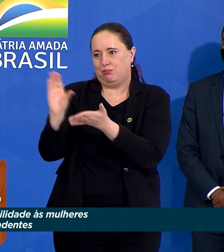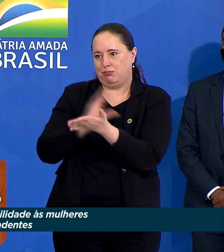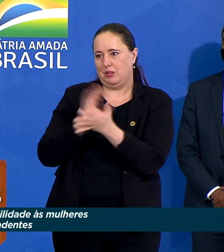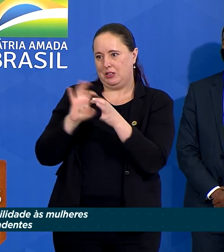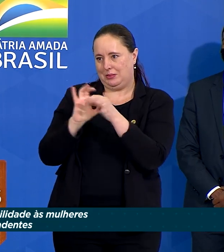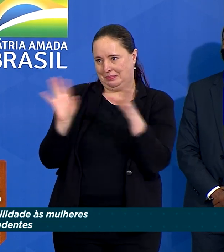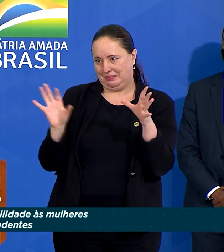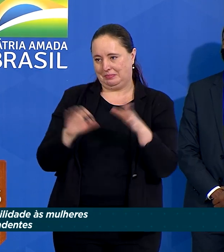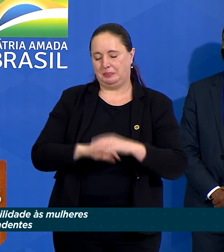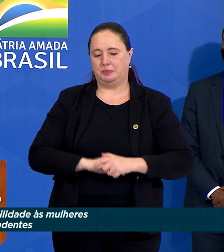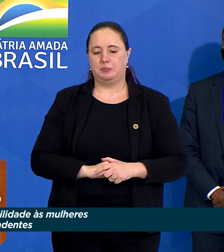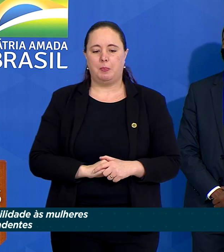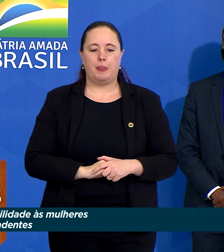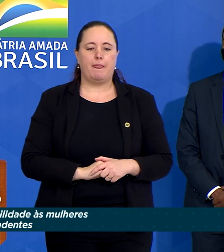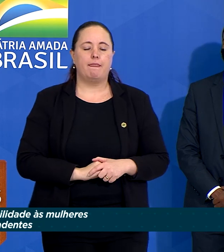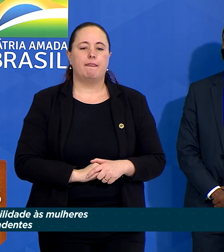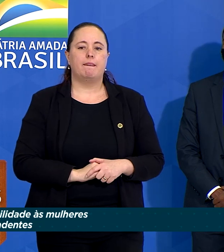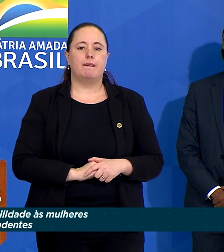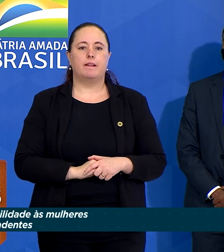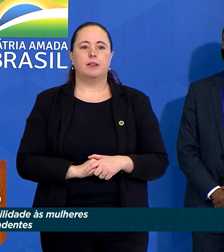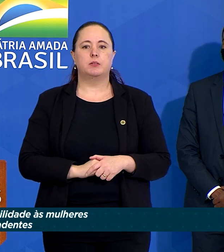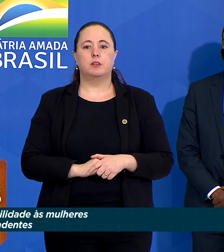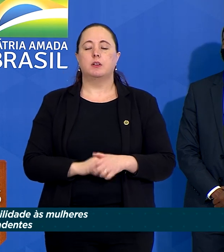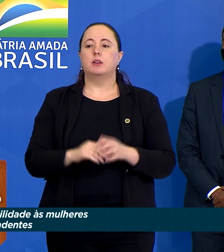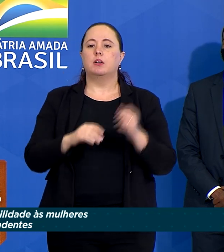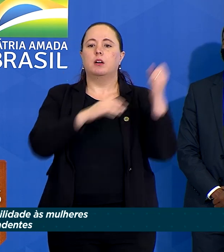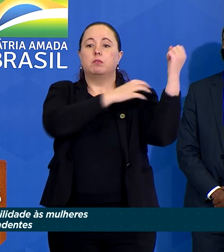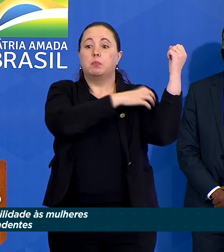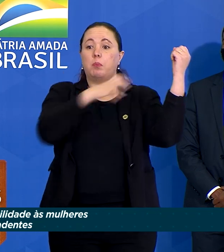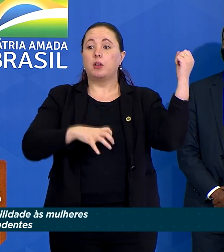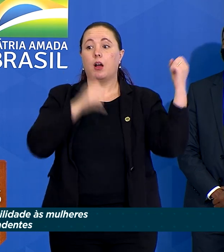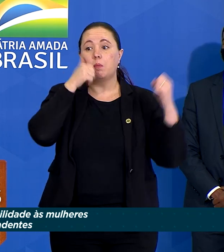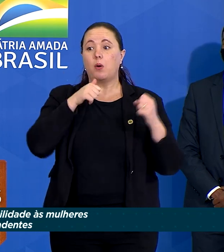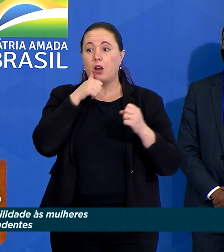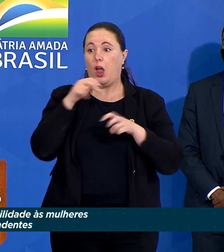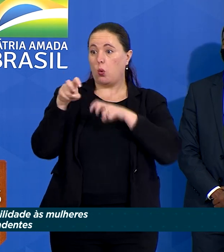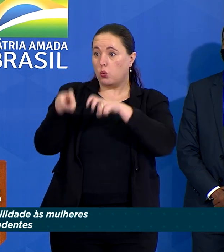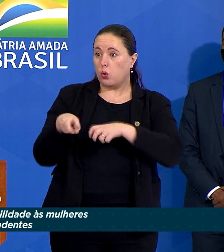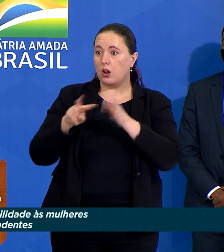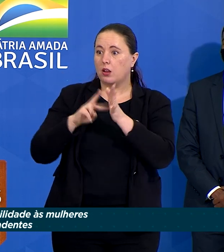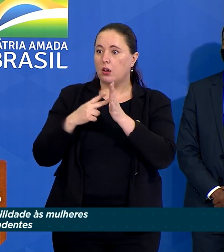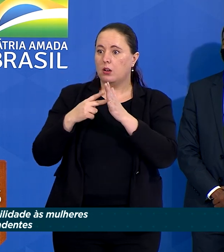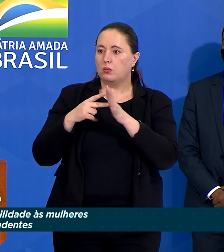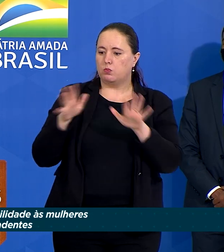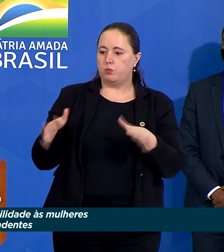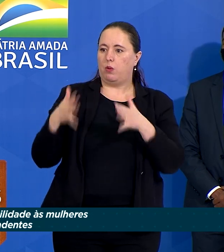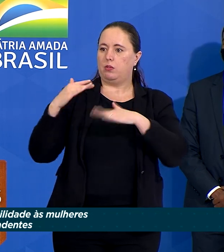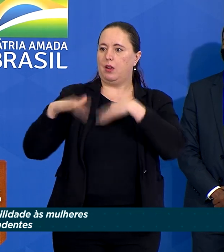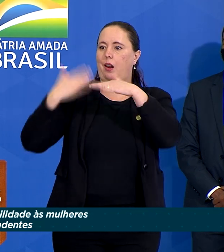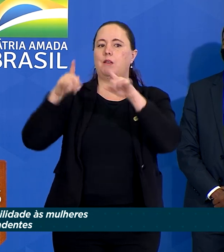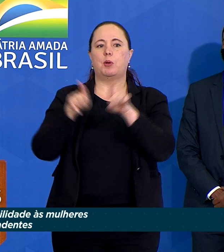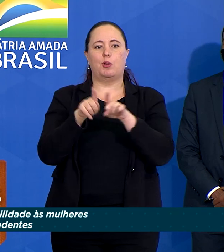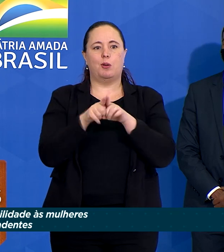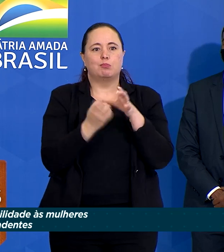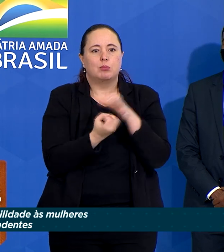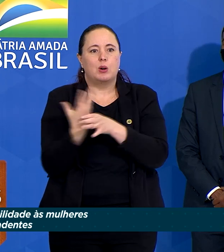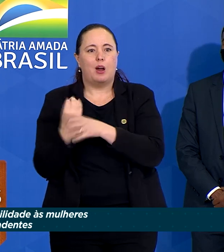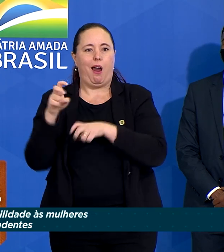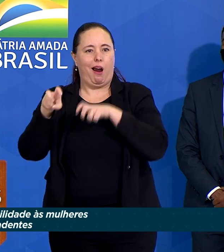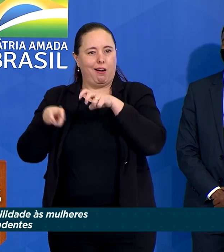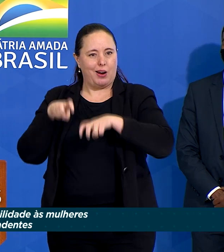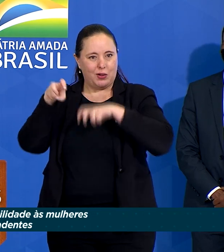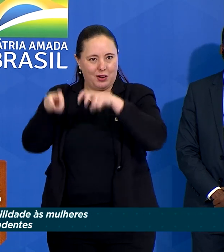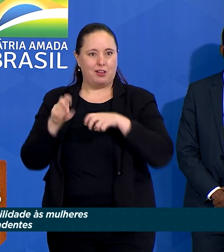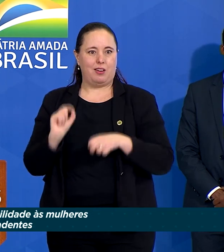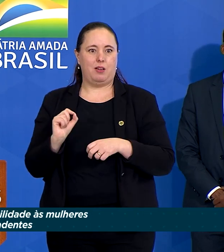disponibilizados. Empoderar as mulheres rurais, portanto, é promover o crescimento e a produtividade da agricultura,